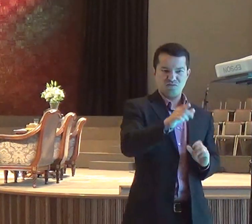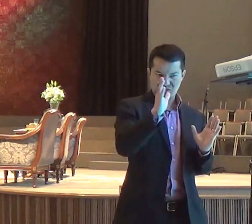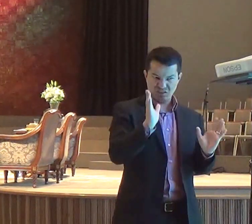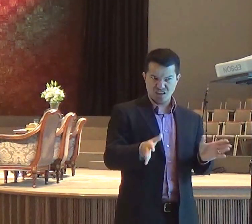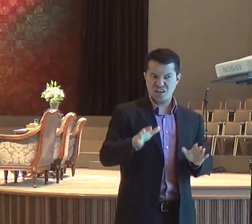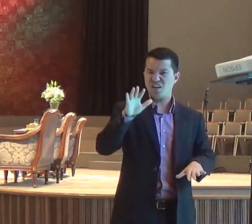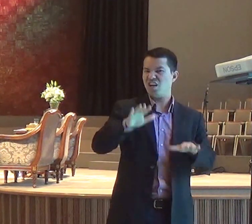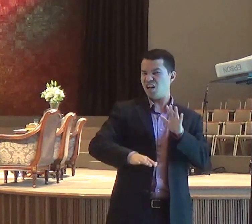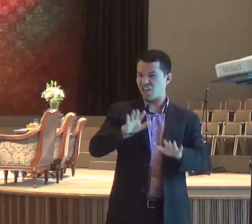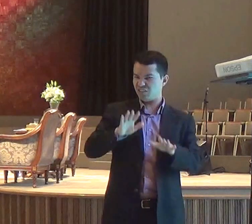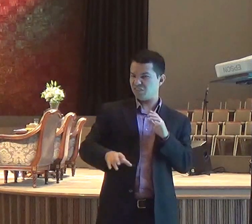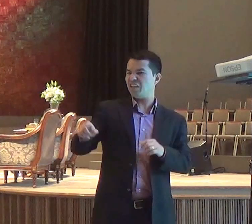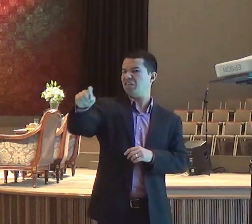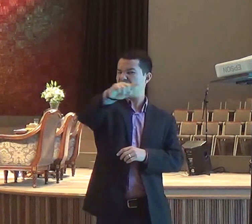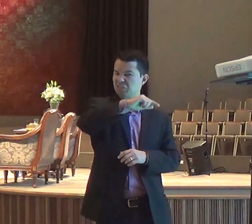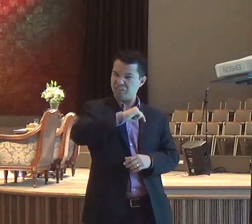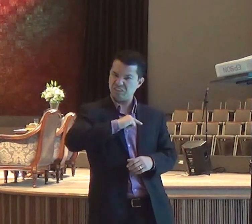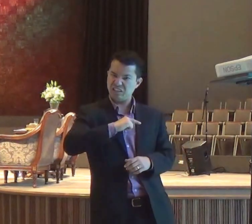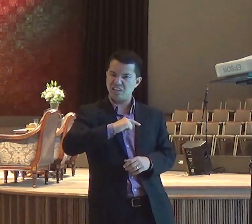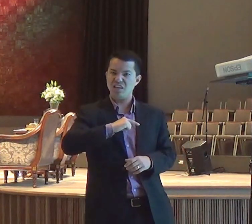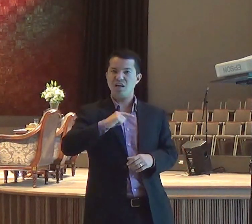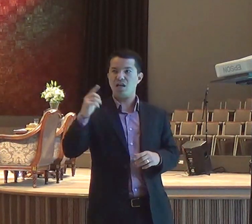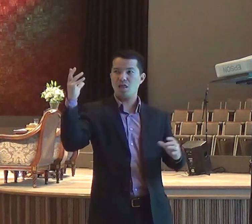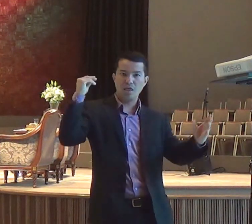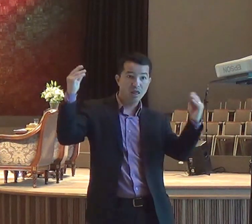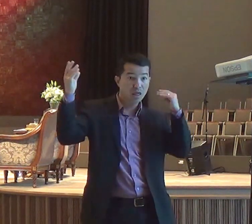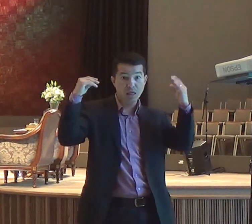para de dar, tanta trela para isso, que não presta,